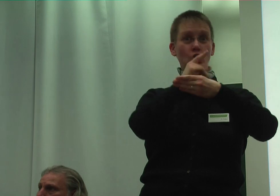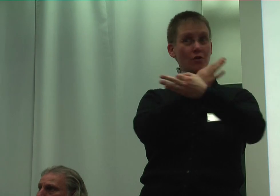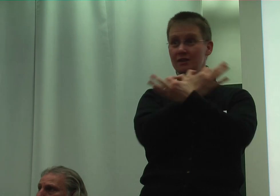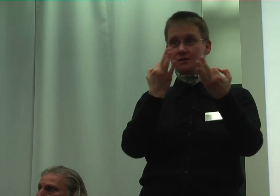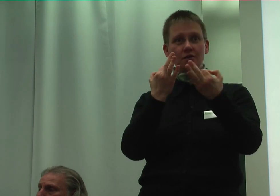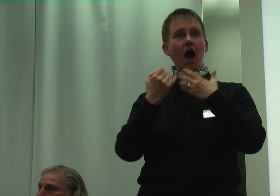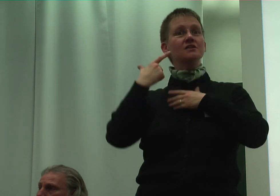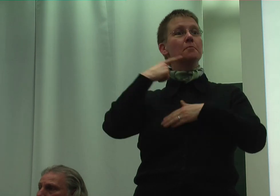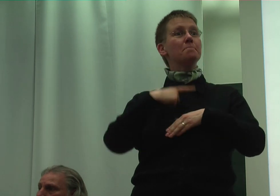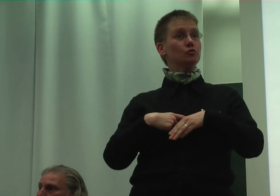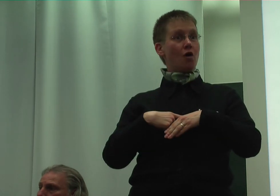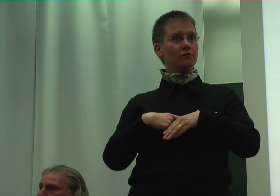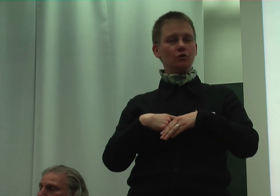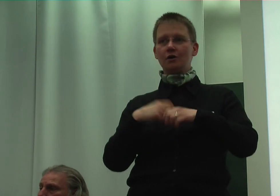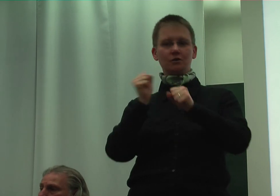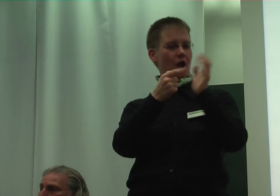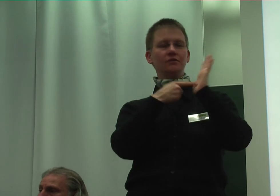Betroffen sich nicht auf sie berufen.